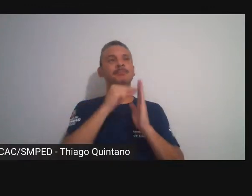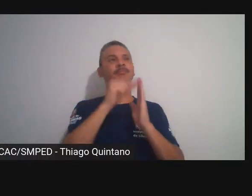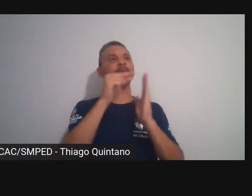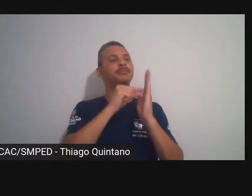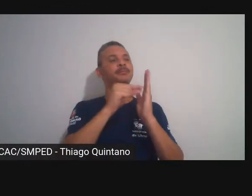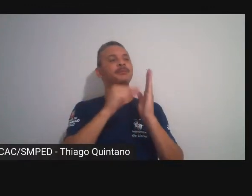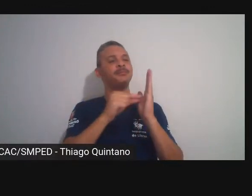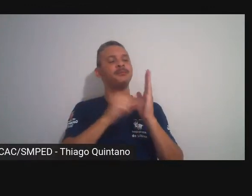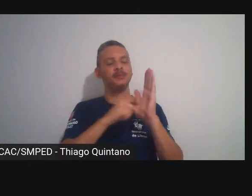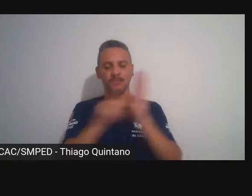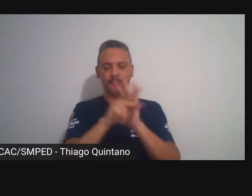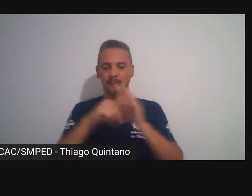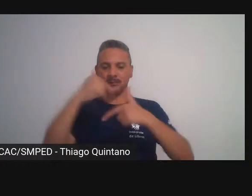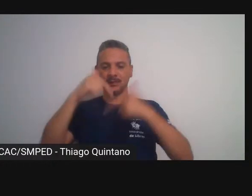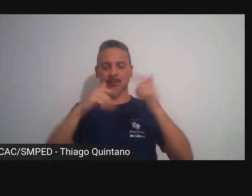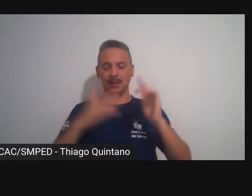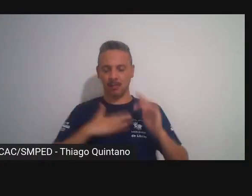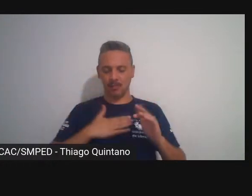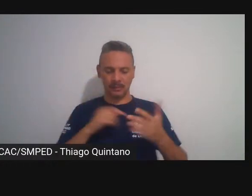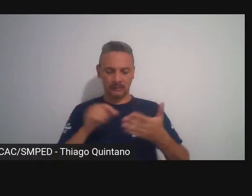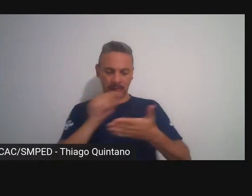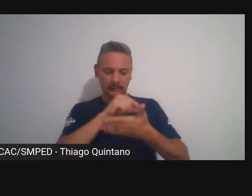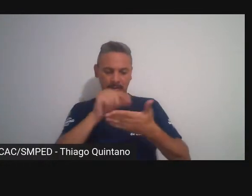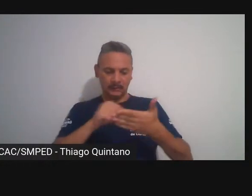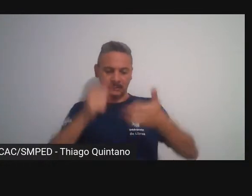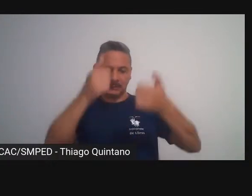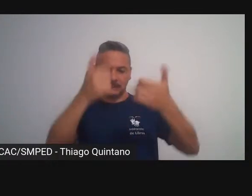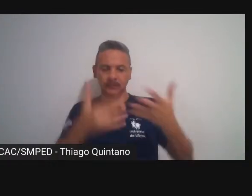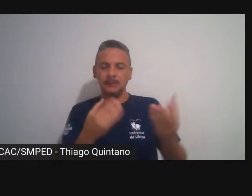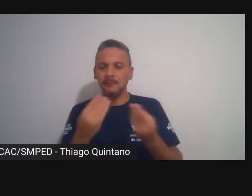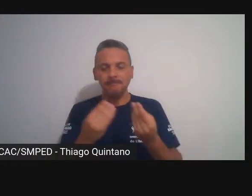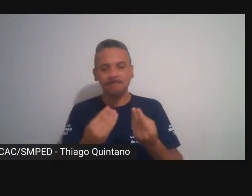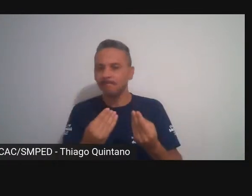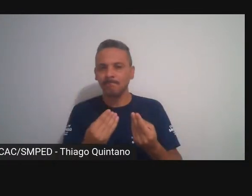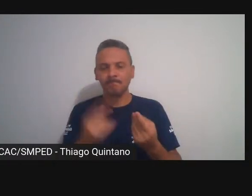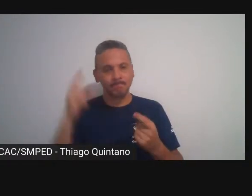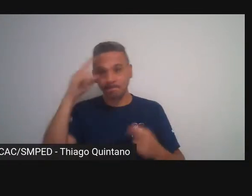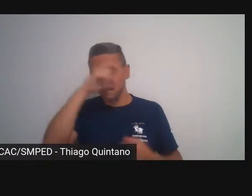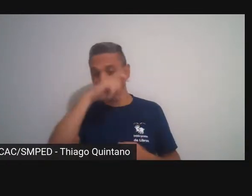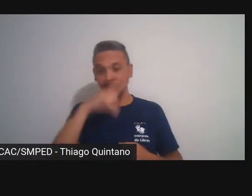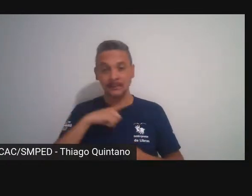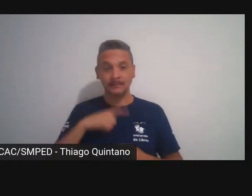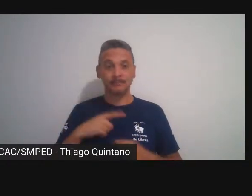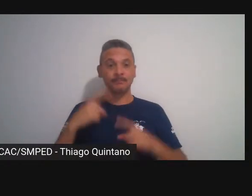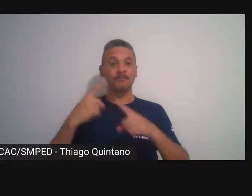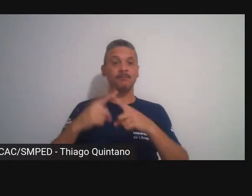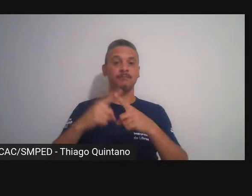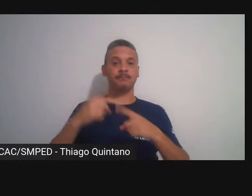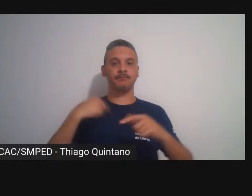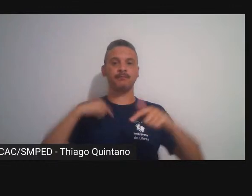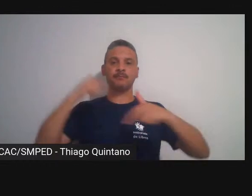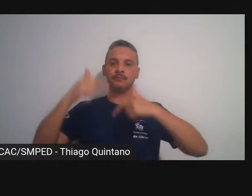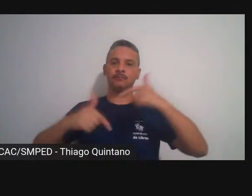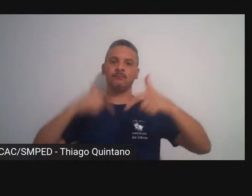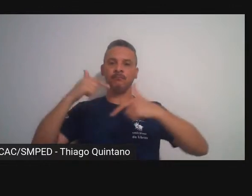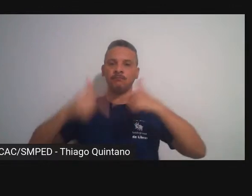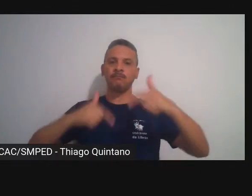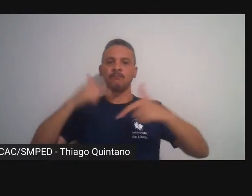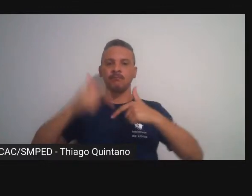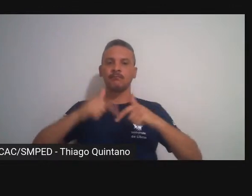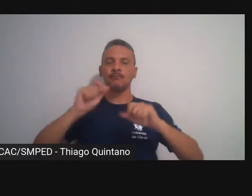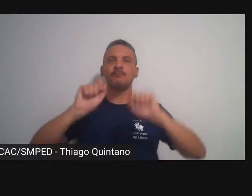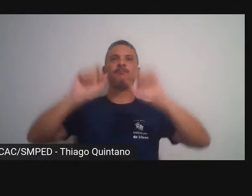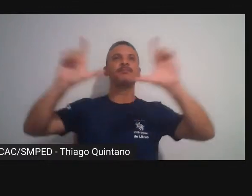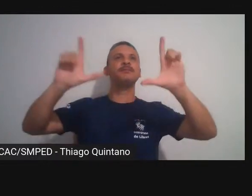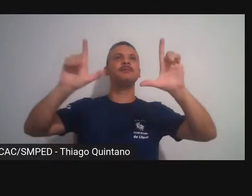trabalho de forma escrita por eu trabalhar com a imagem